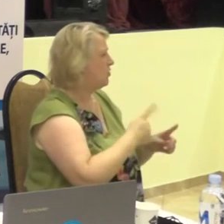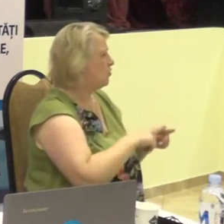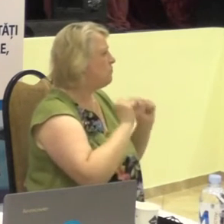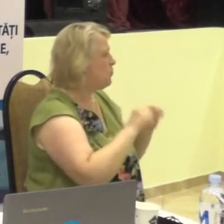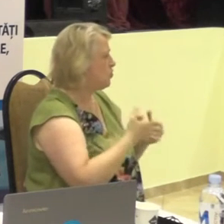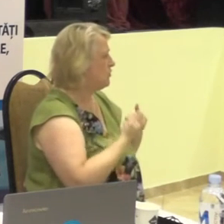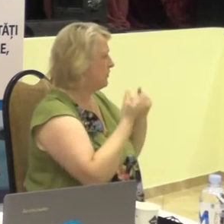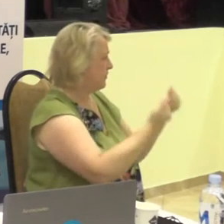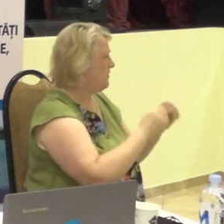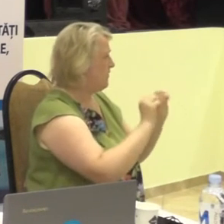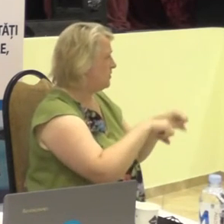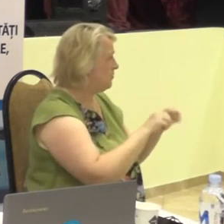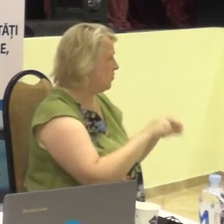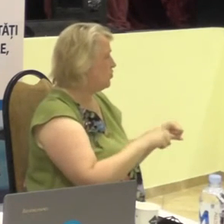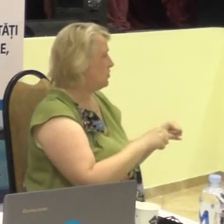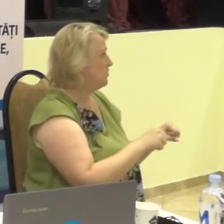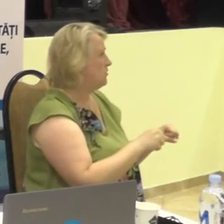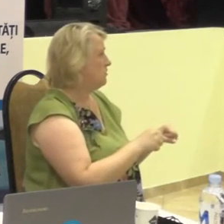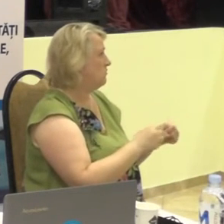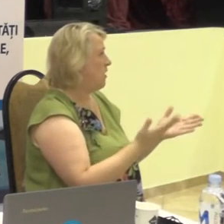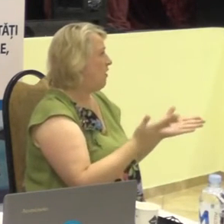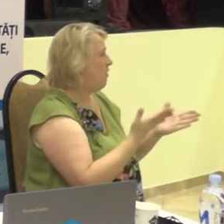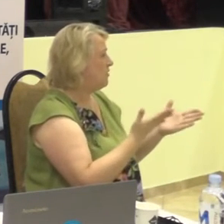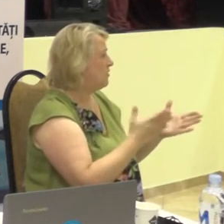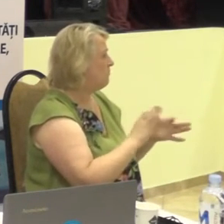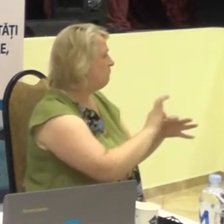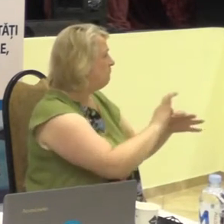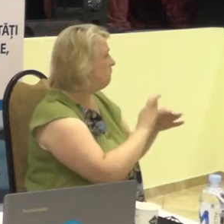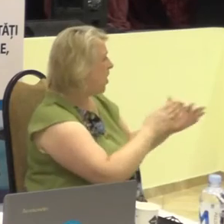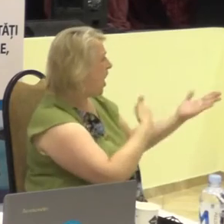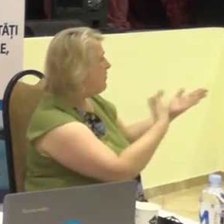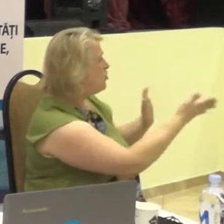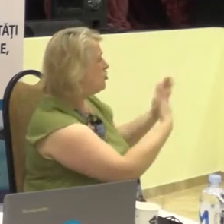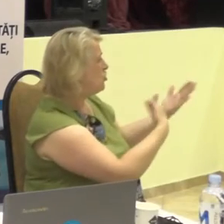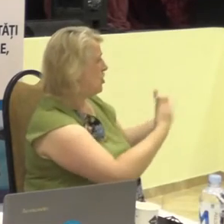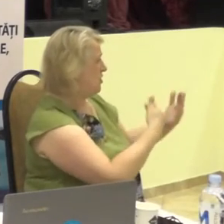posibilitatea unor interacțiuni cu cei din jur.